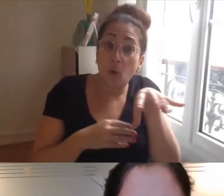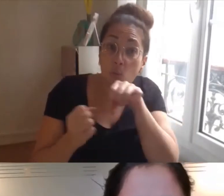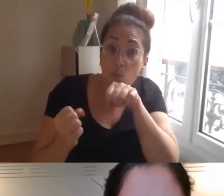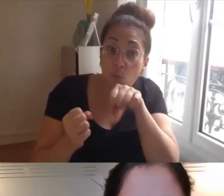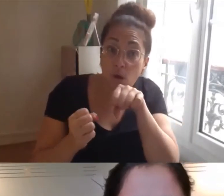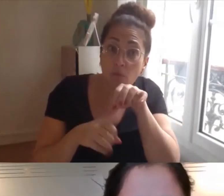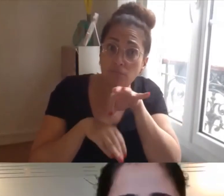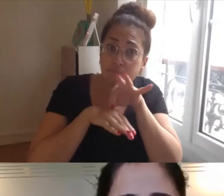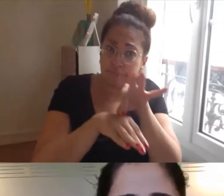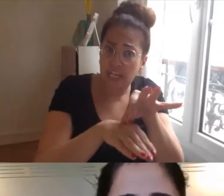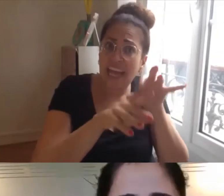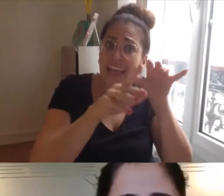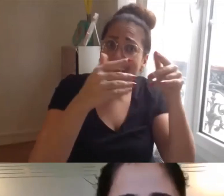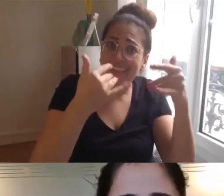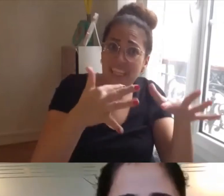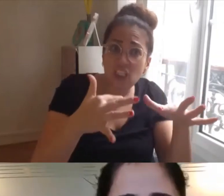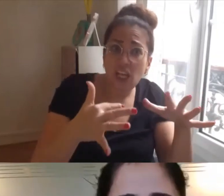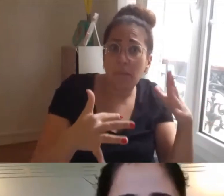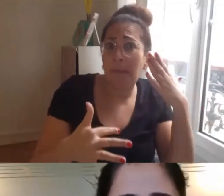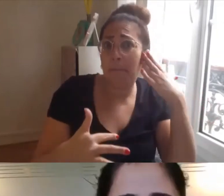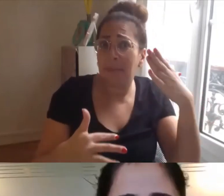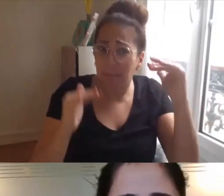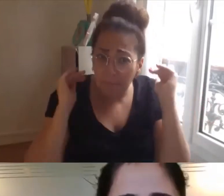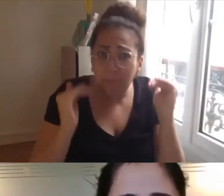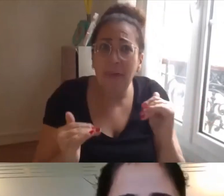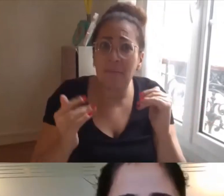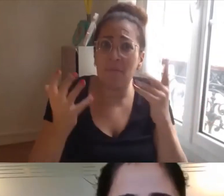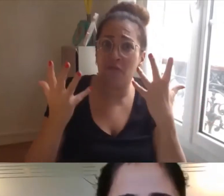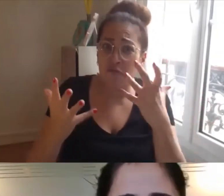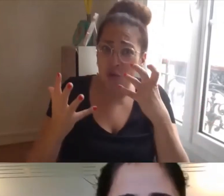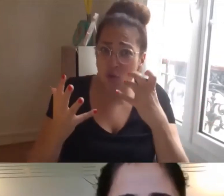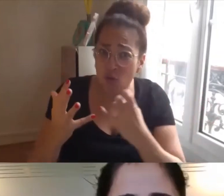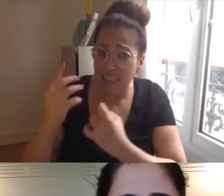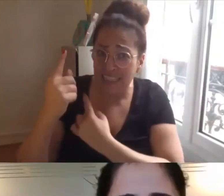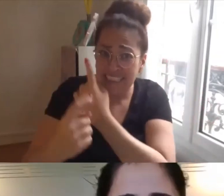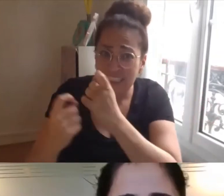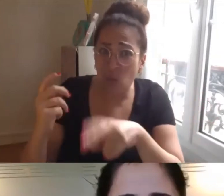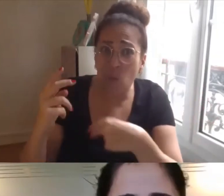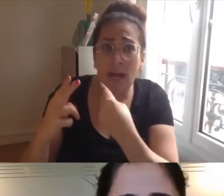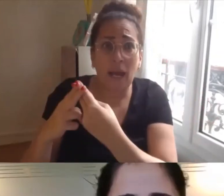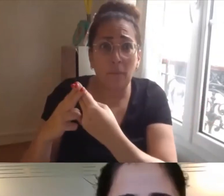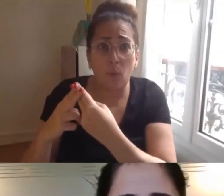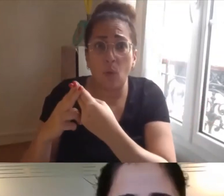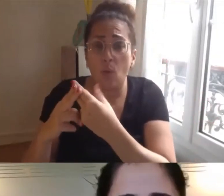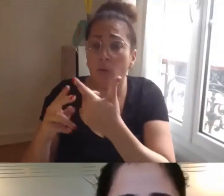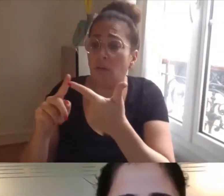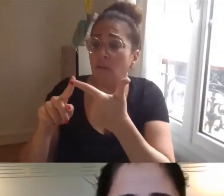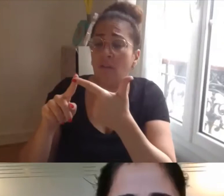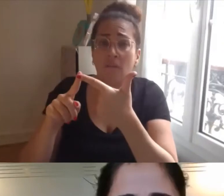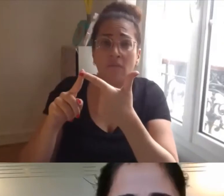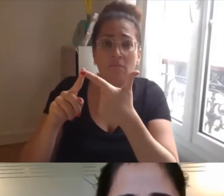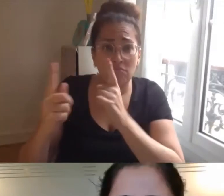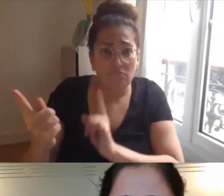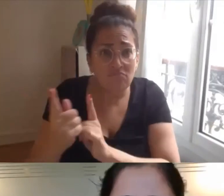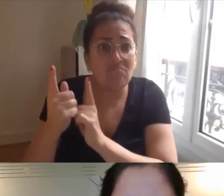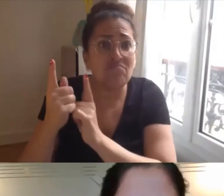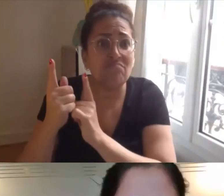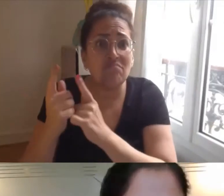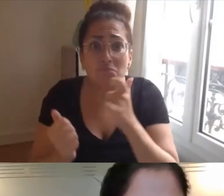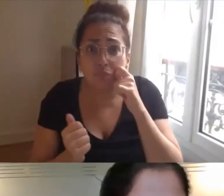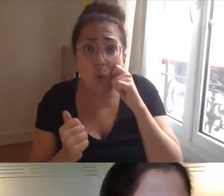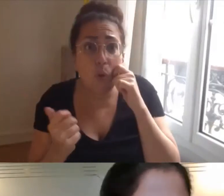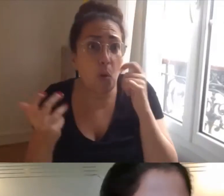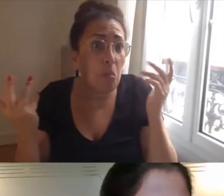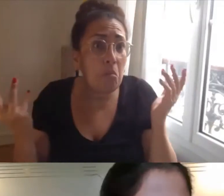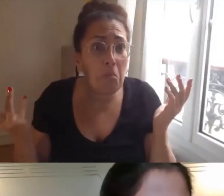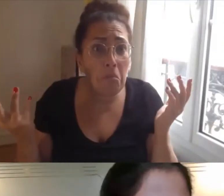aux questions ou avoir des entretiens avec Mathéa ou quelqu'un d'autre équipe oui